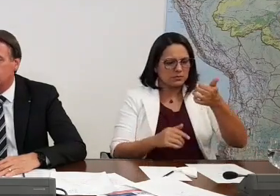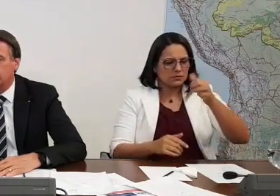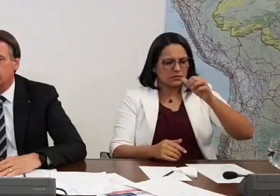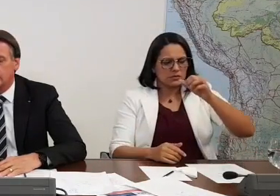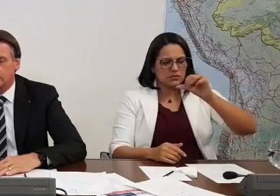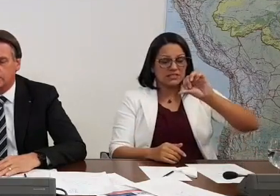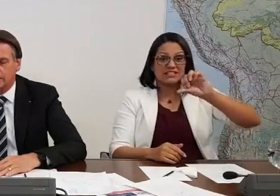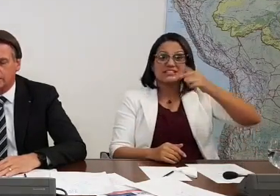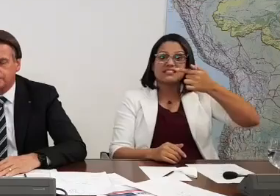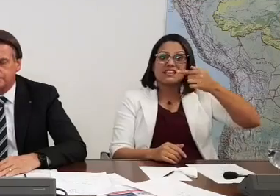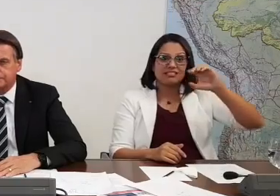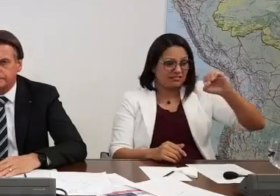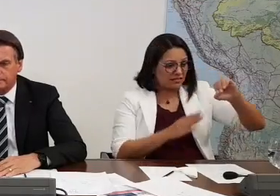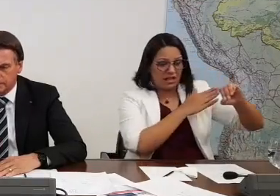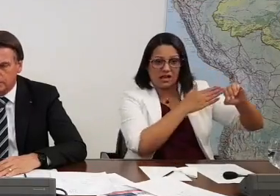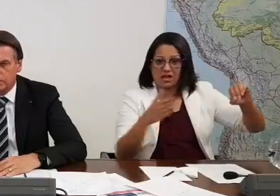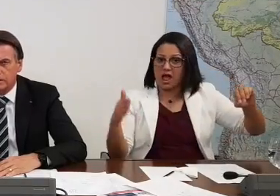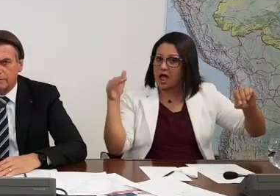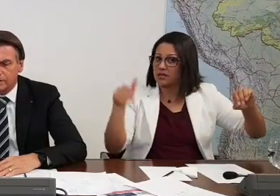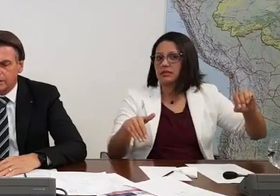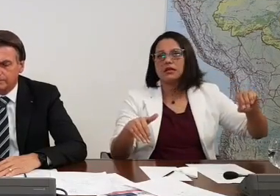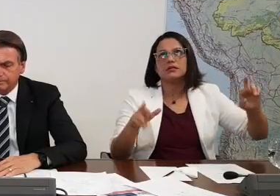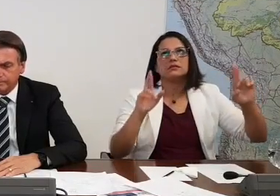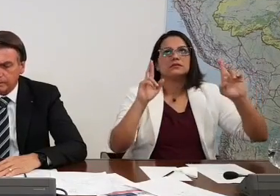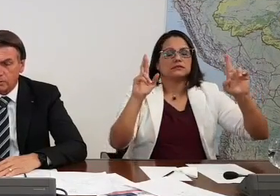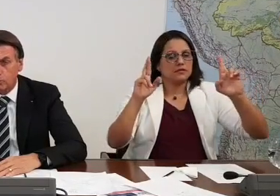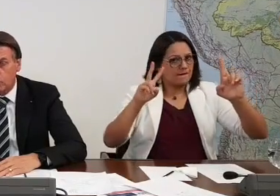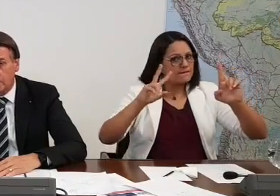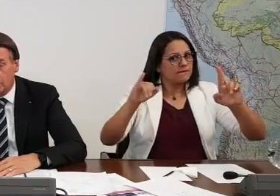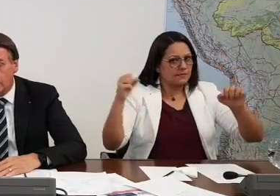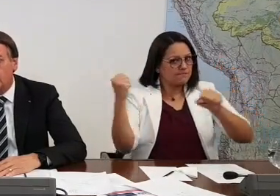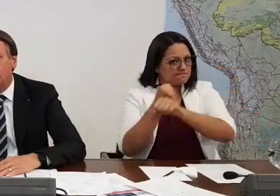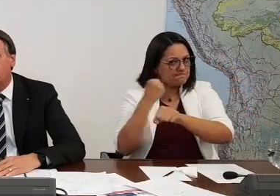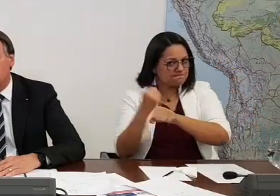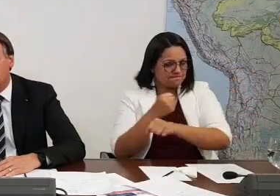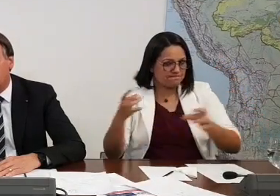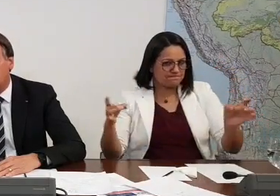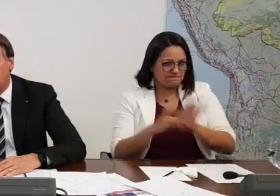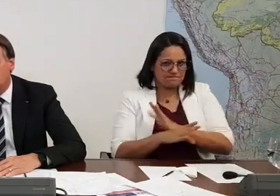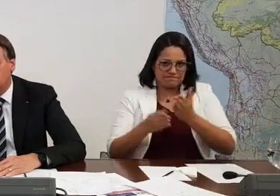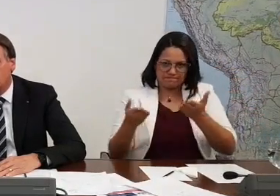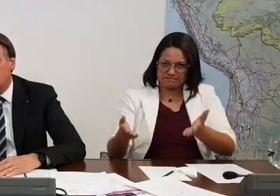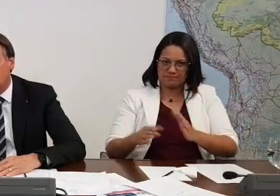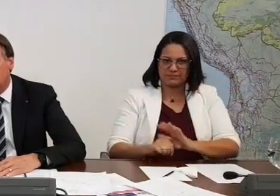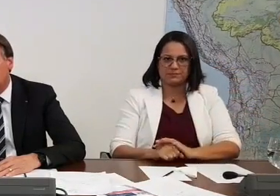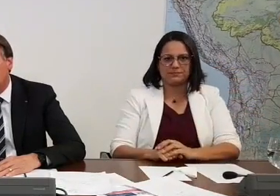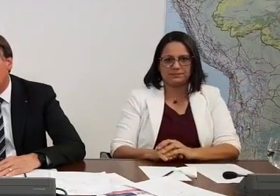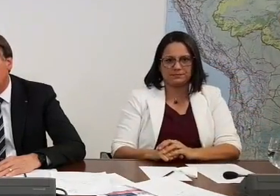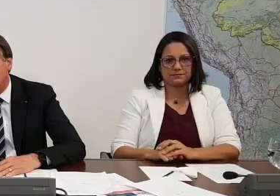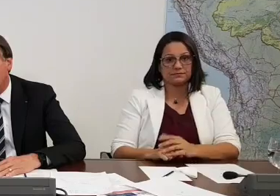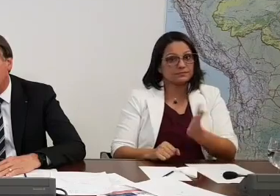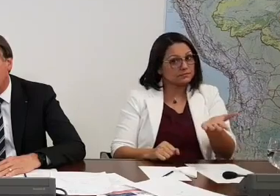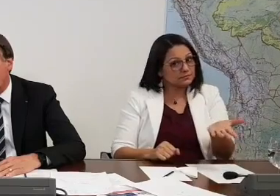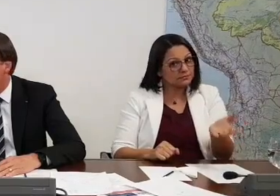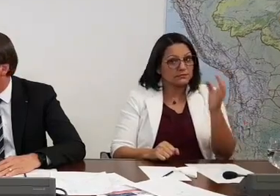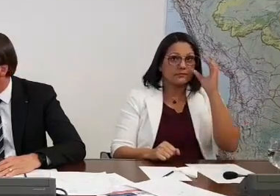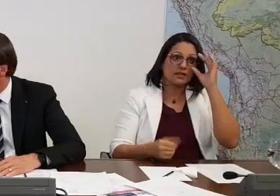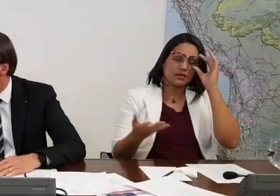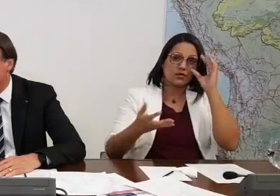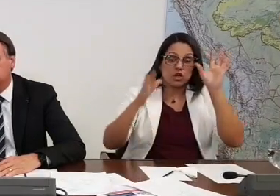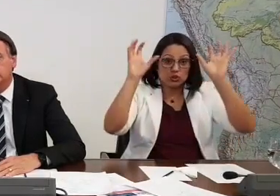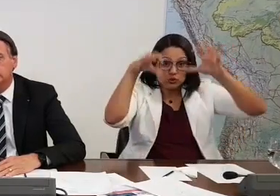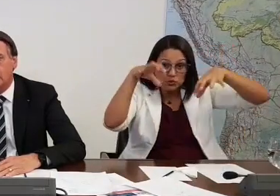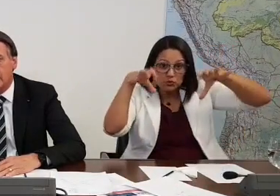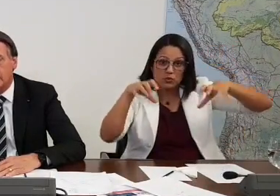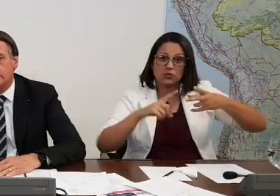Nos anos 70 essa obra aqui. Se Deus quiser, vai ser concluída agora e não veremos mais. Por ocasião das chuvas, que é março,